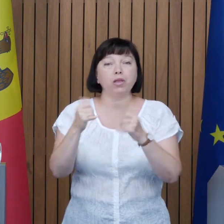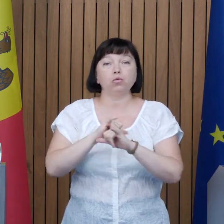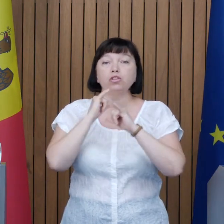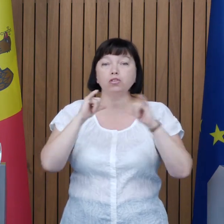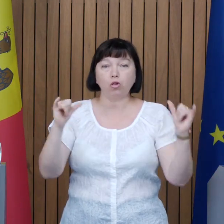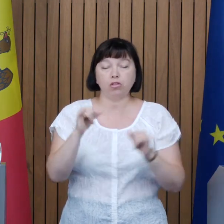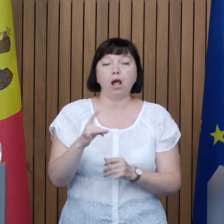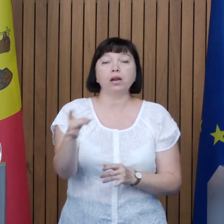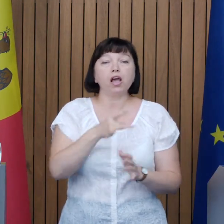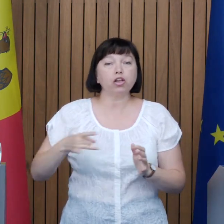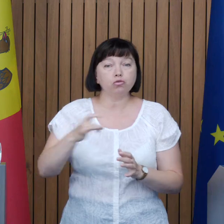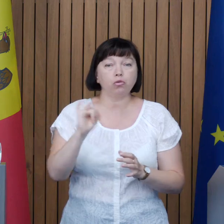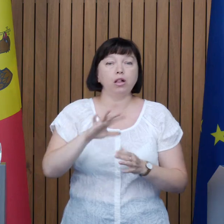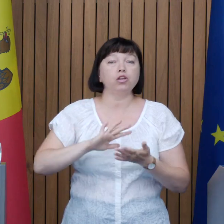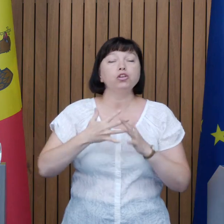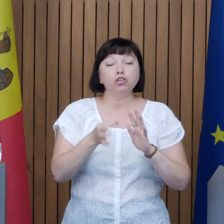rețele sociale